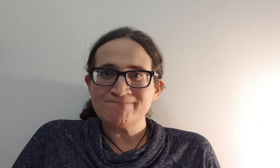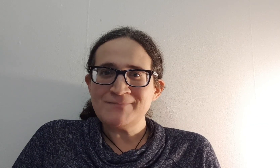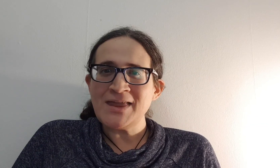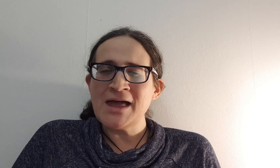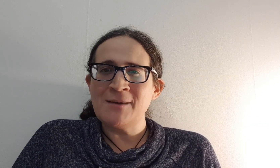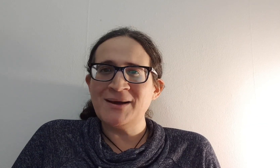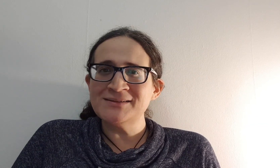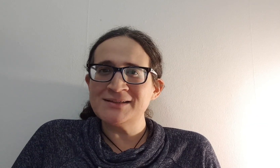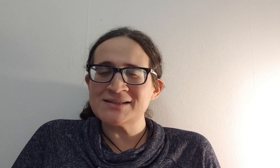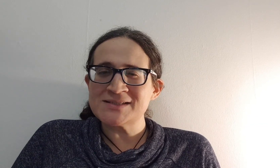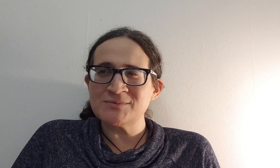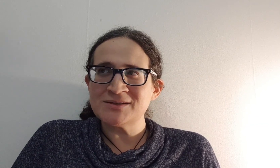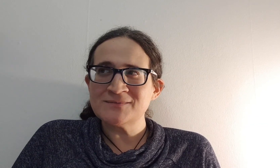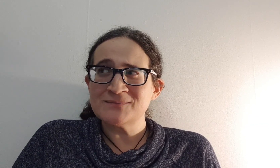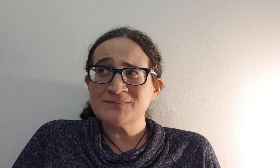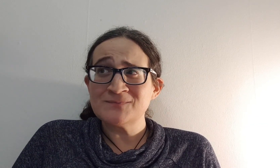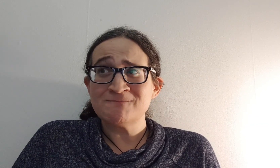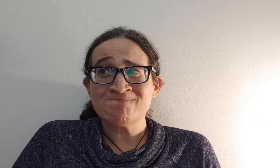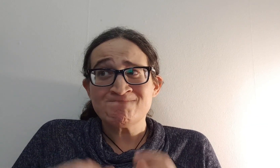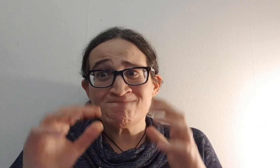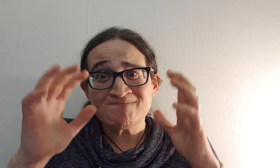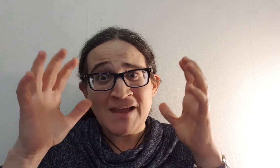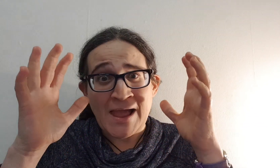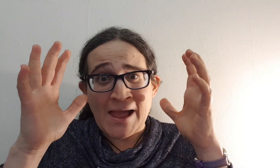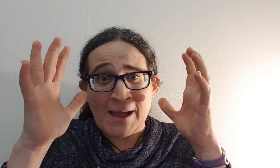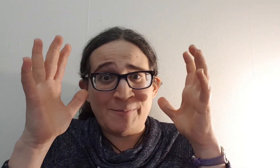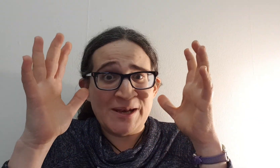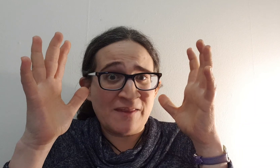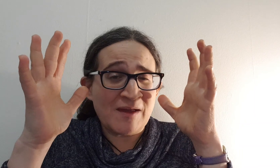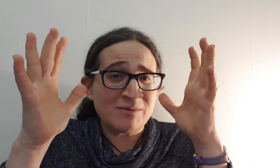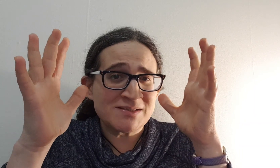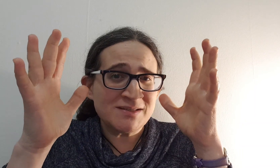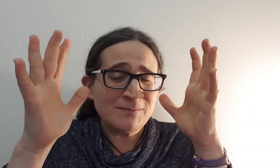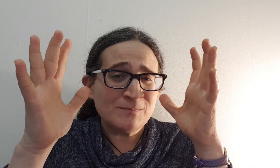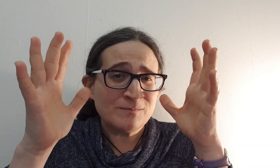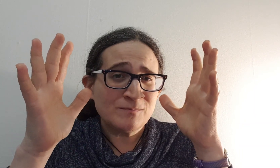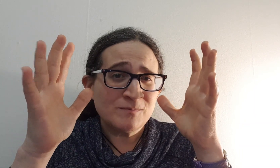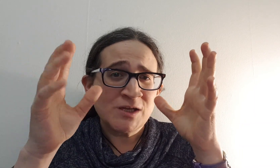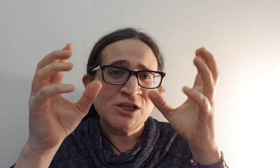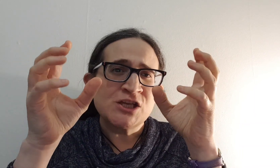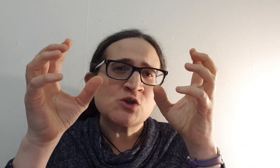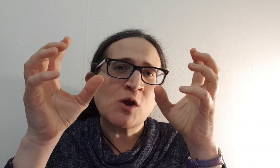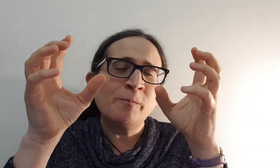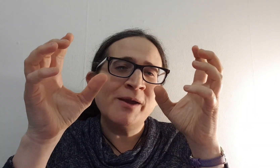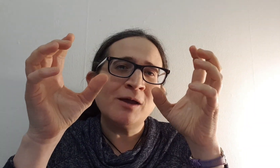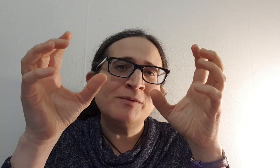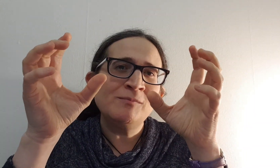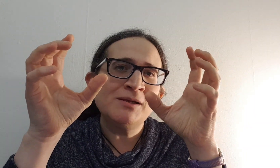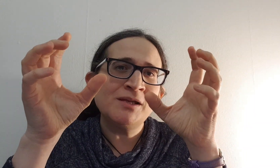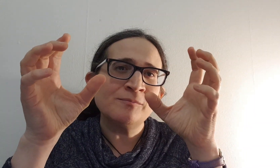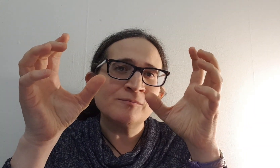אמרתי לעצמי הבן אדם הזה יש לו הרבה הרבה מילים